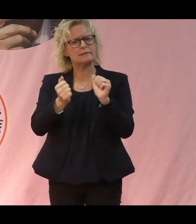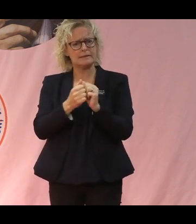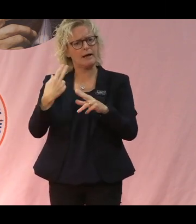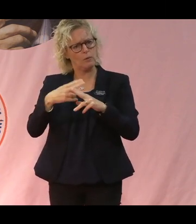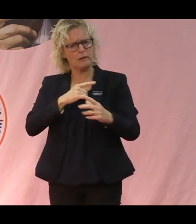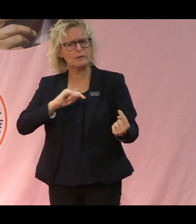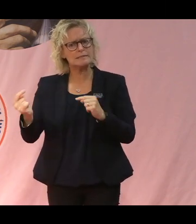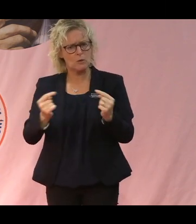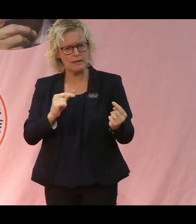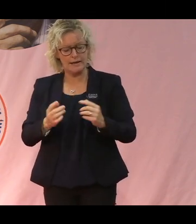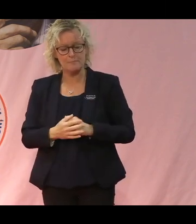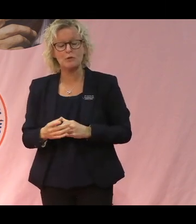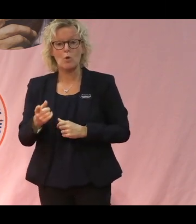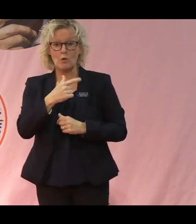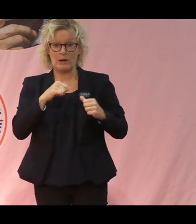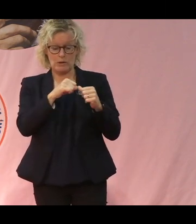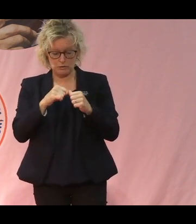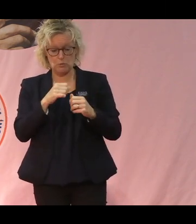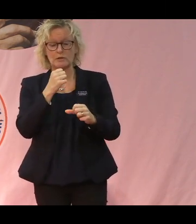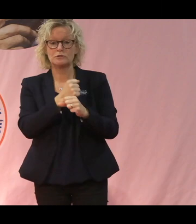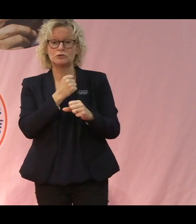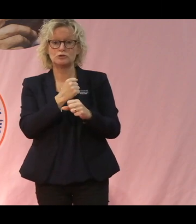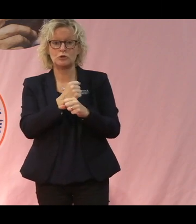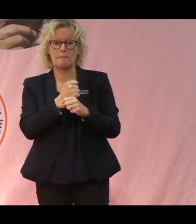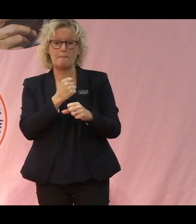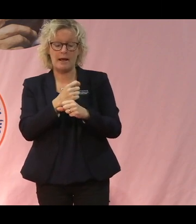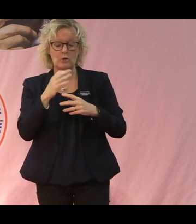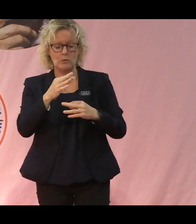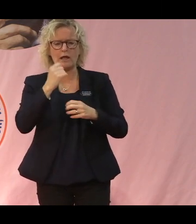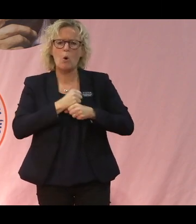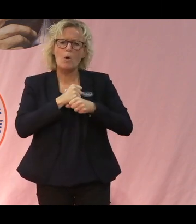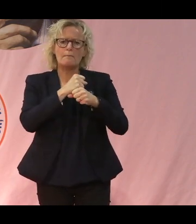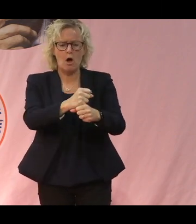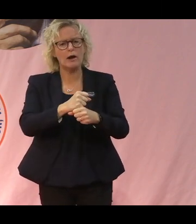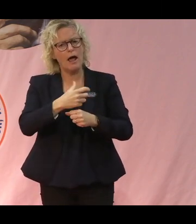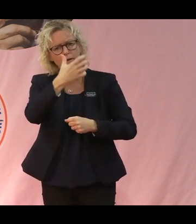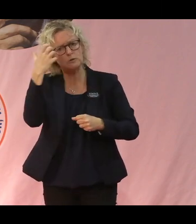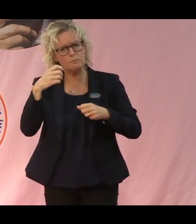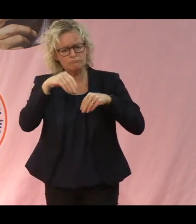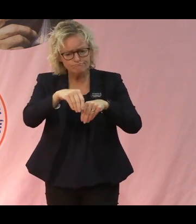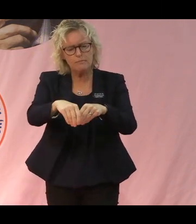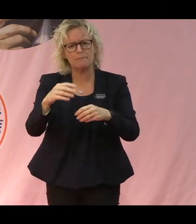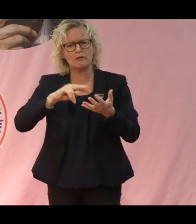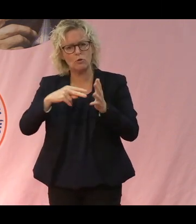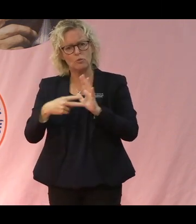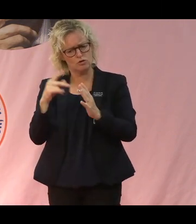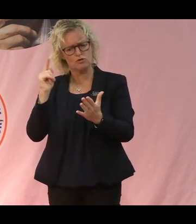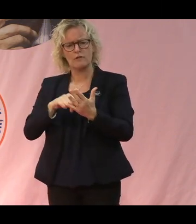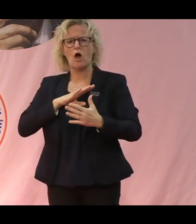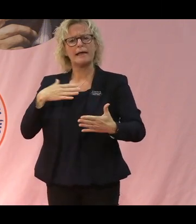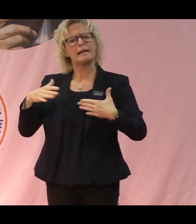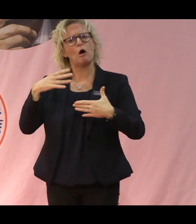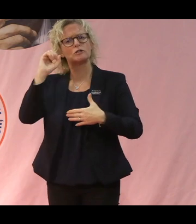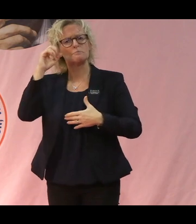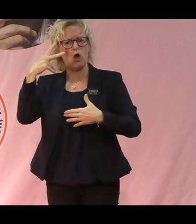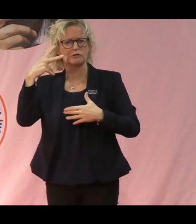Och vi i Skogen jobbar med då utöverträning i Agroforestry och hållbara jordbruksmetoder, liksom för att skapa en sån här klimatsmart odling.